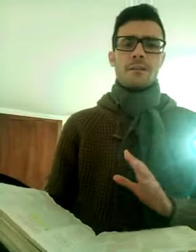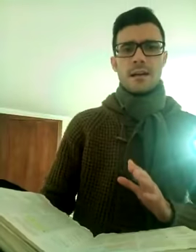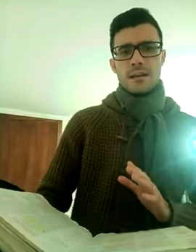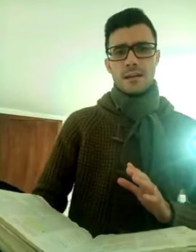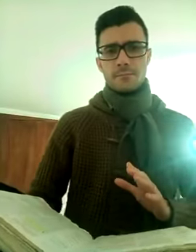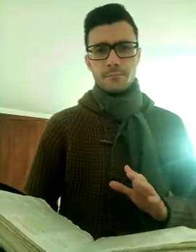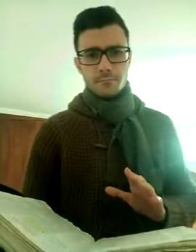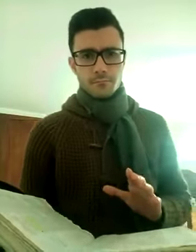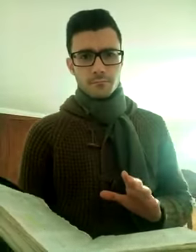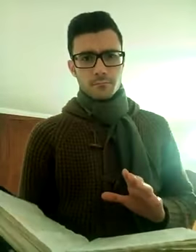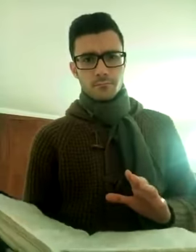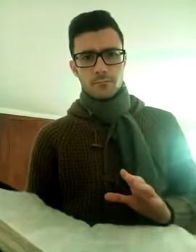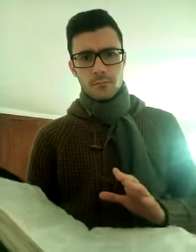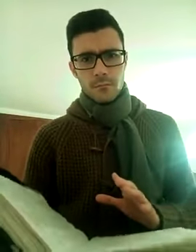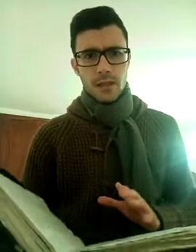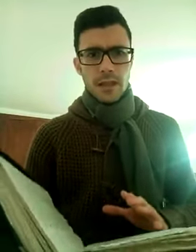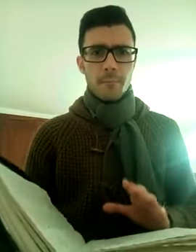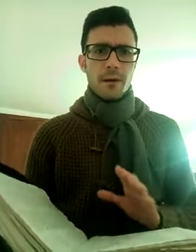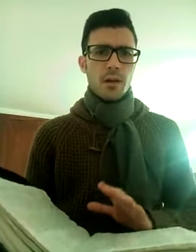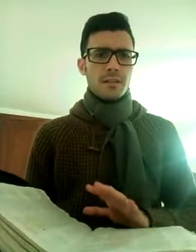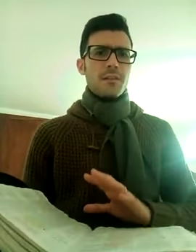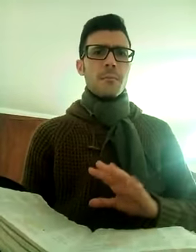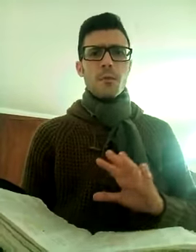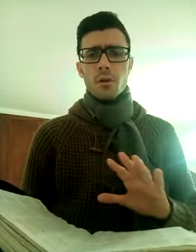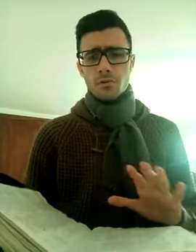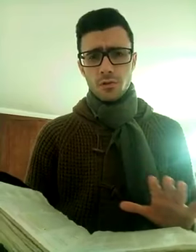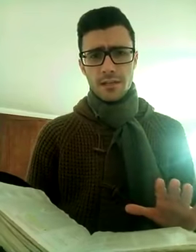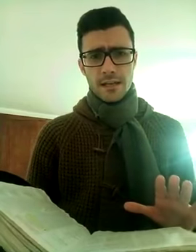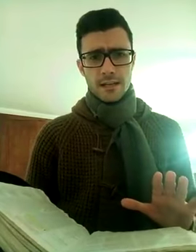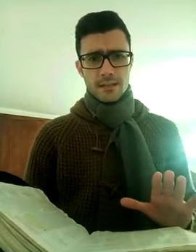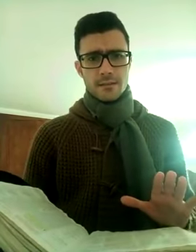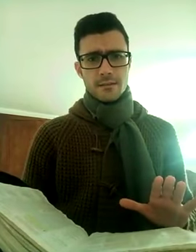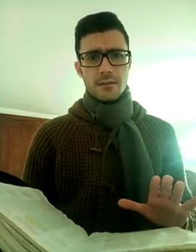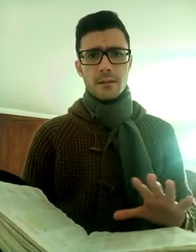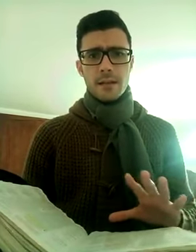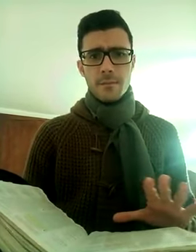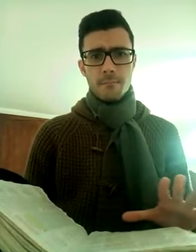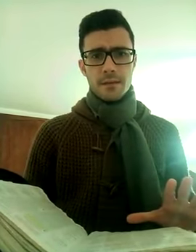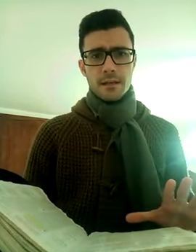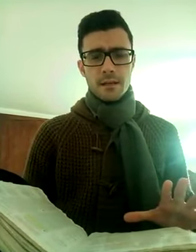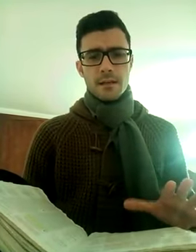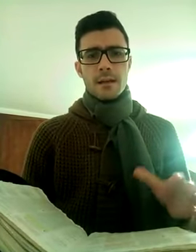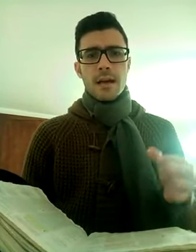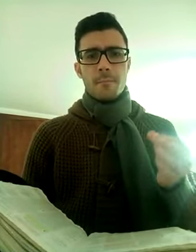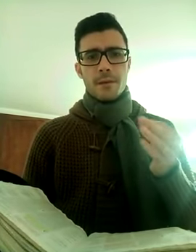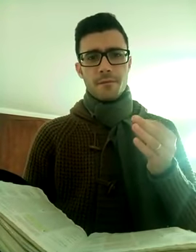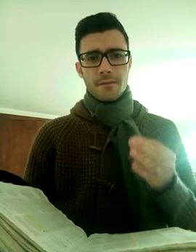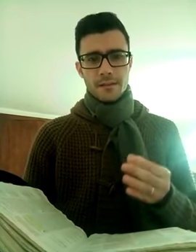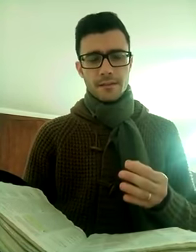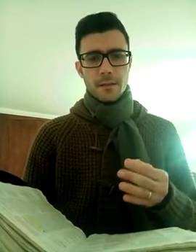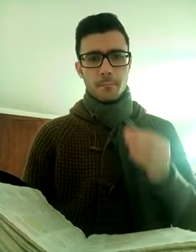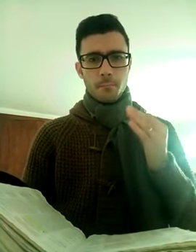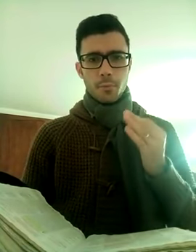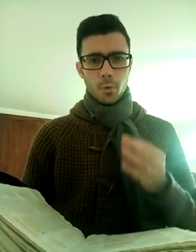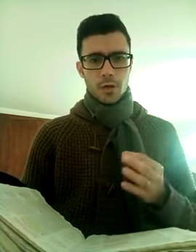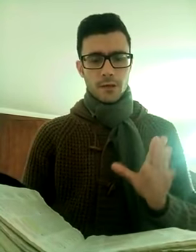è chiara, la parola di Dio è molto chiara, limpida e perfetta, pura,